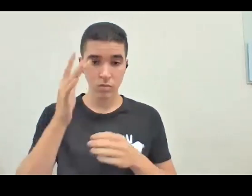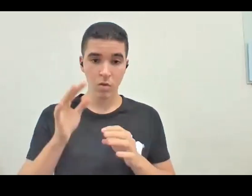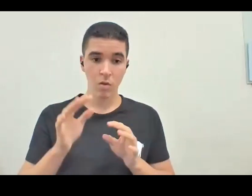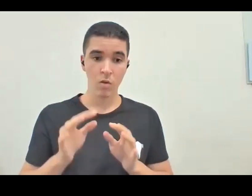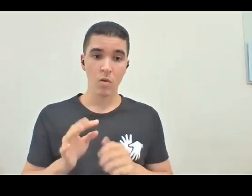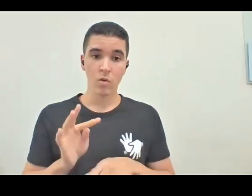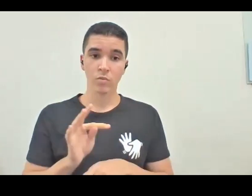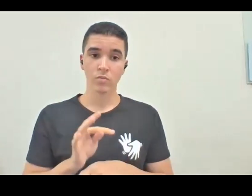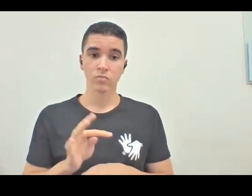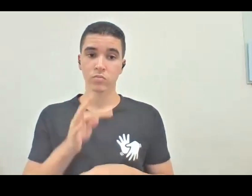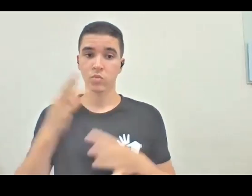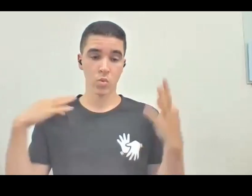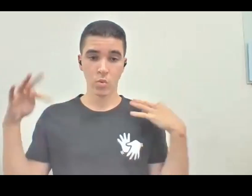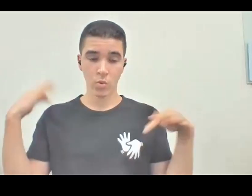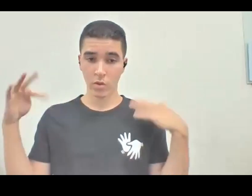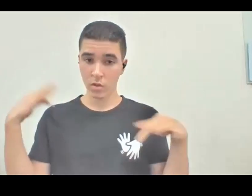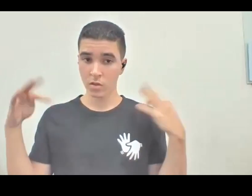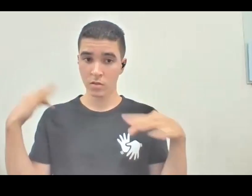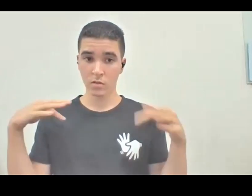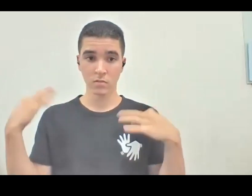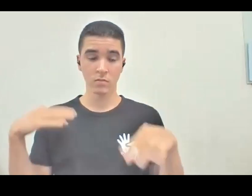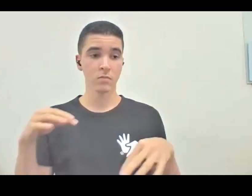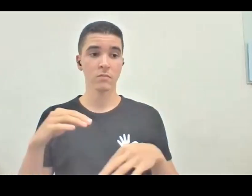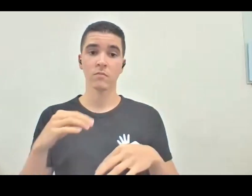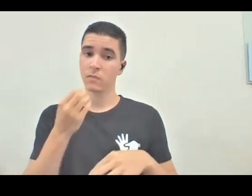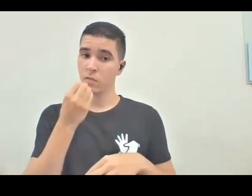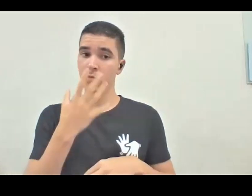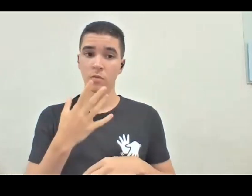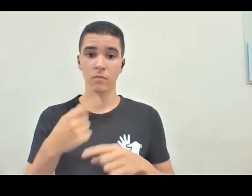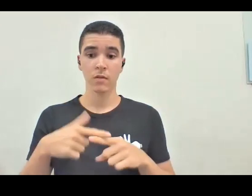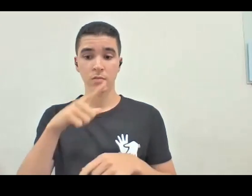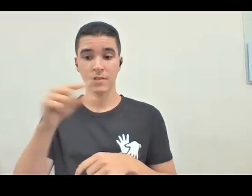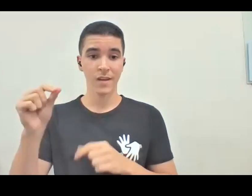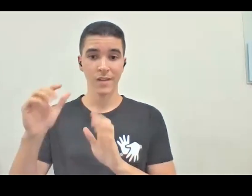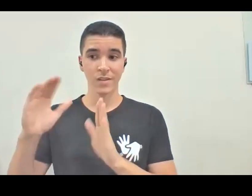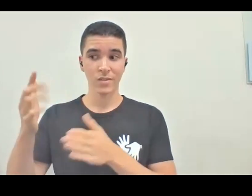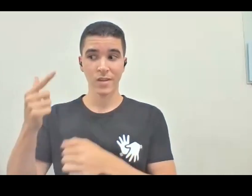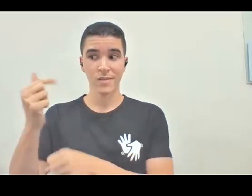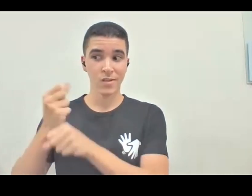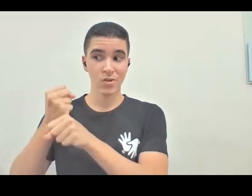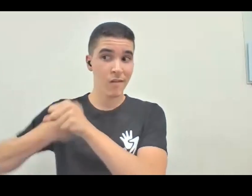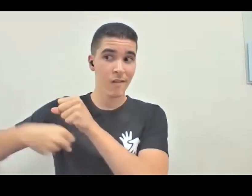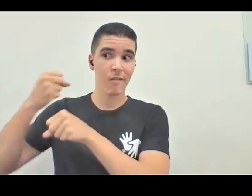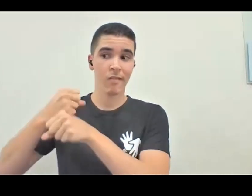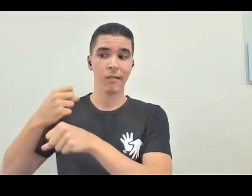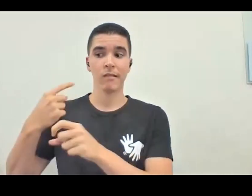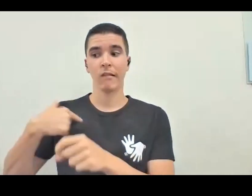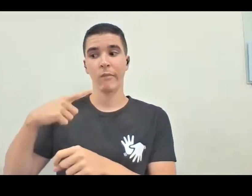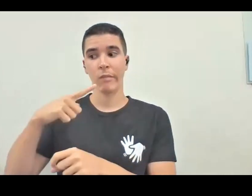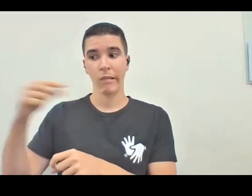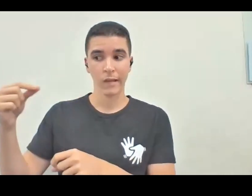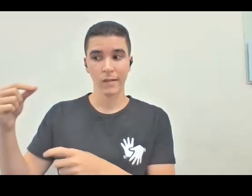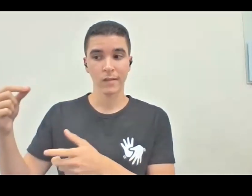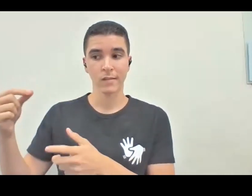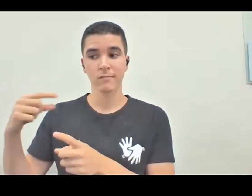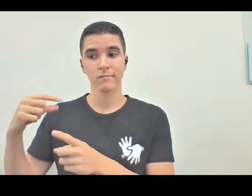hoje, eu saí de lá faz sete anos, e não tem mais ninguém no meu lugar, não que eu saí e puseram o outro, não tem mais ninguém. Enfim,